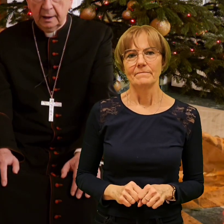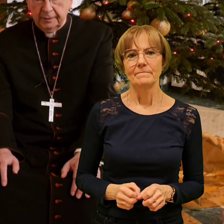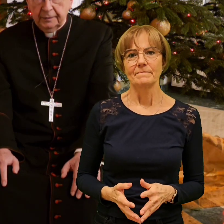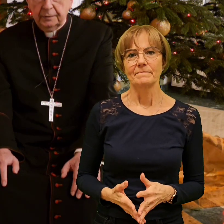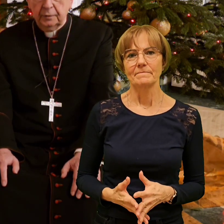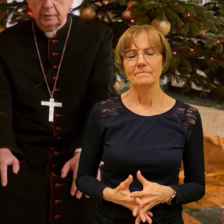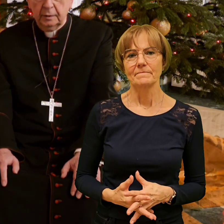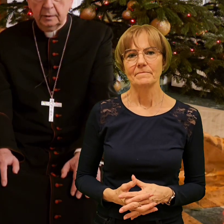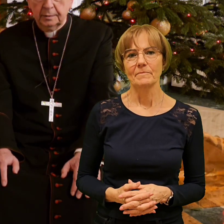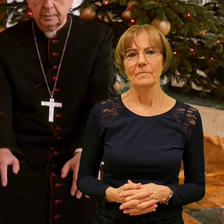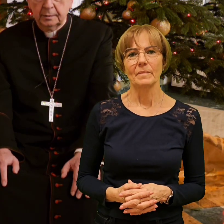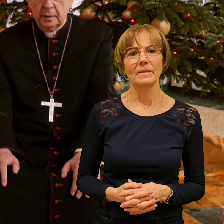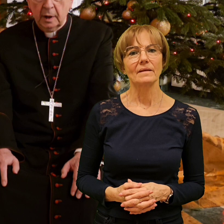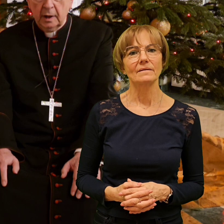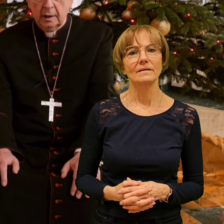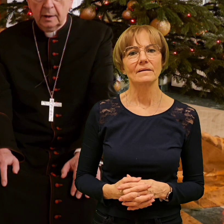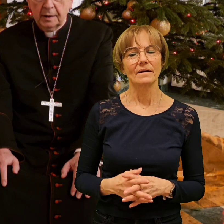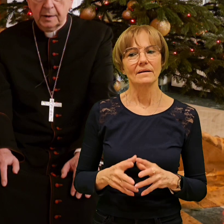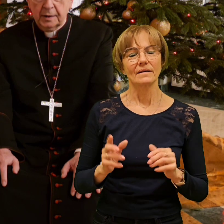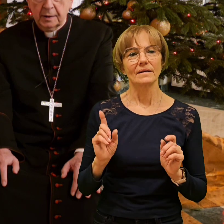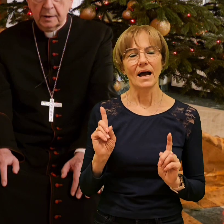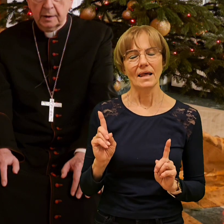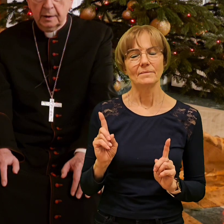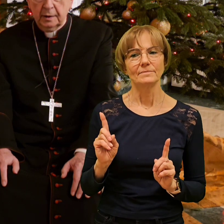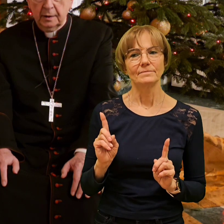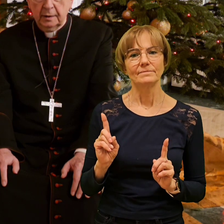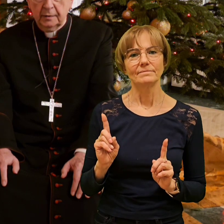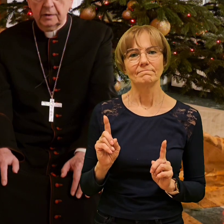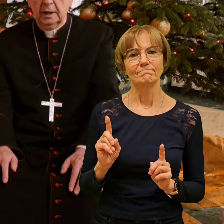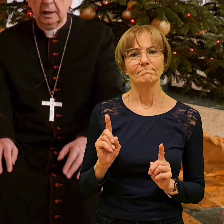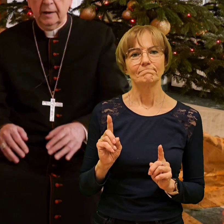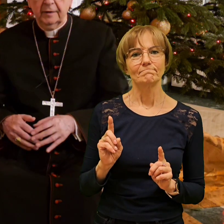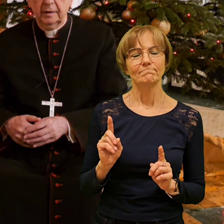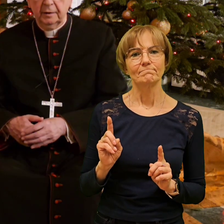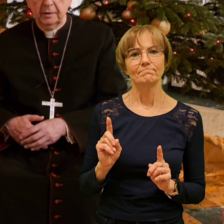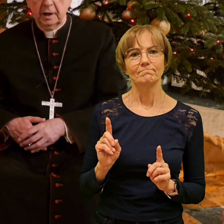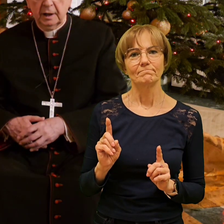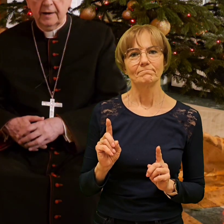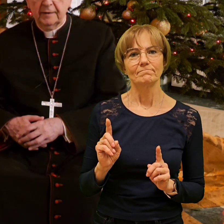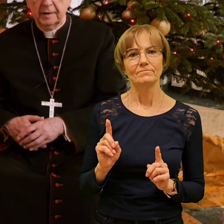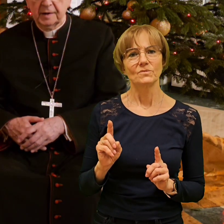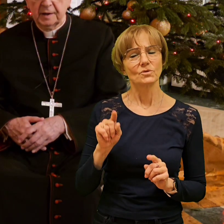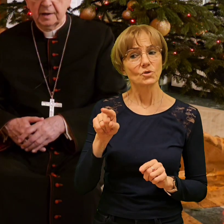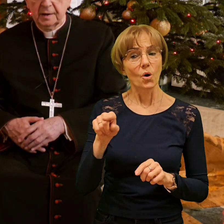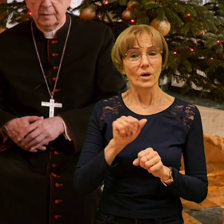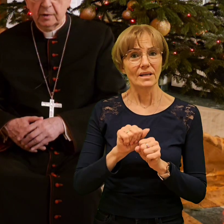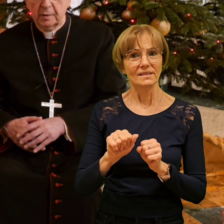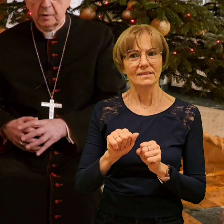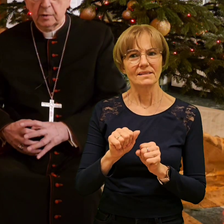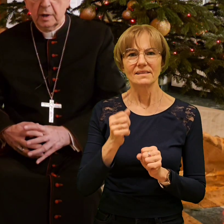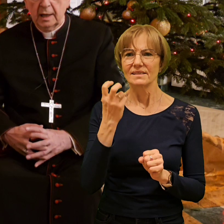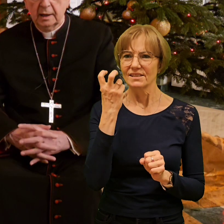to jest ciekawe, ciekawy jest ten sposób słuchania